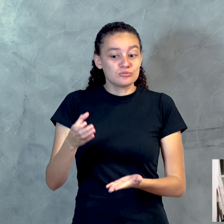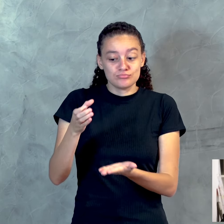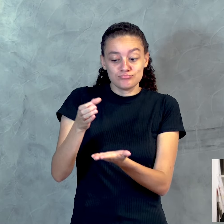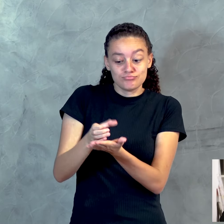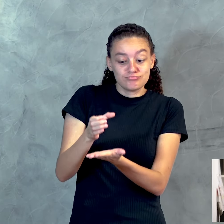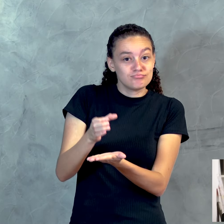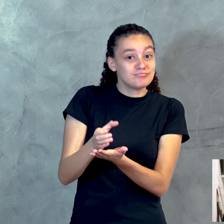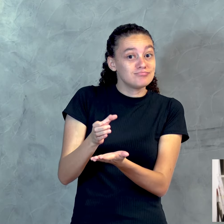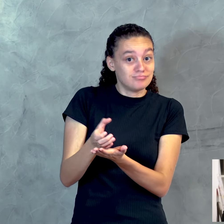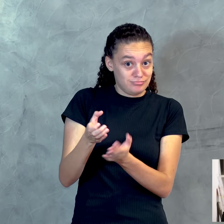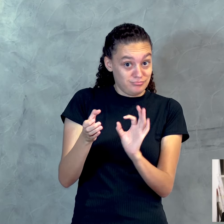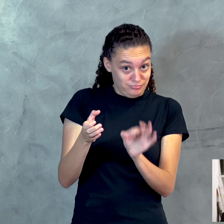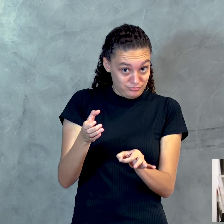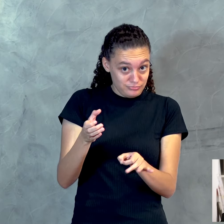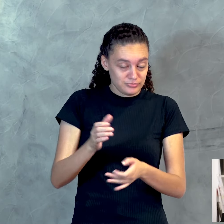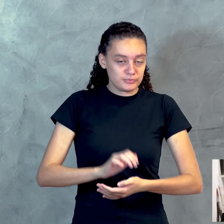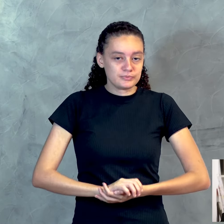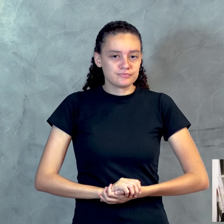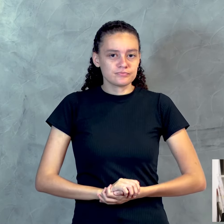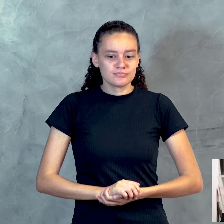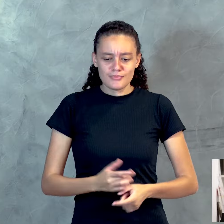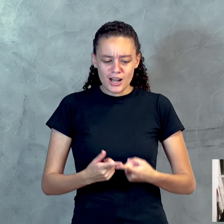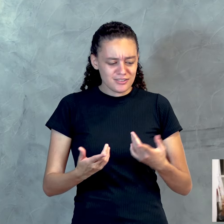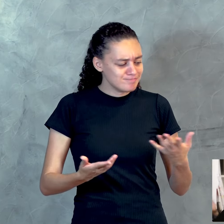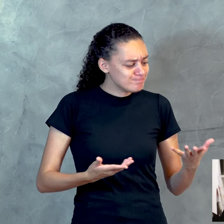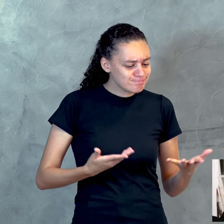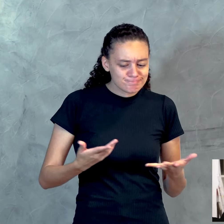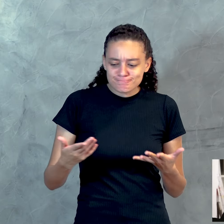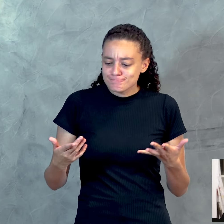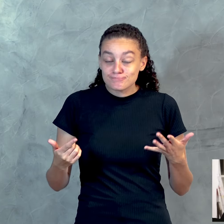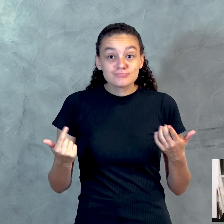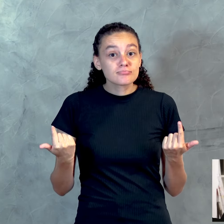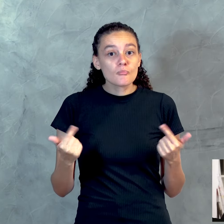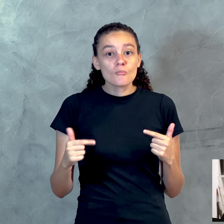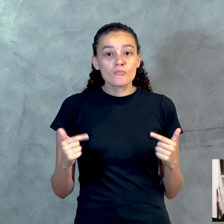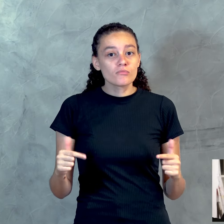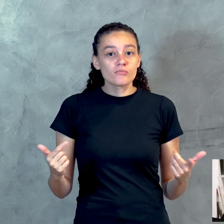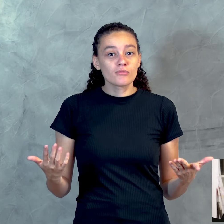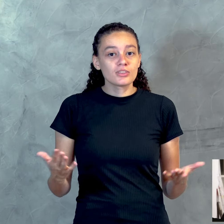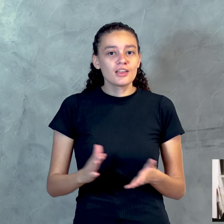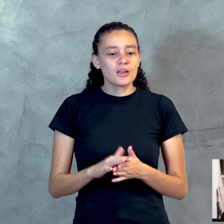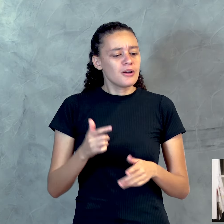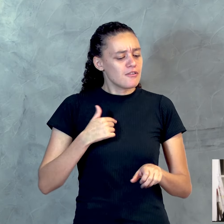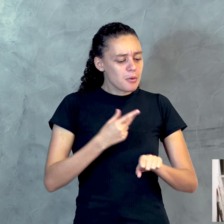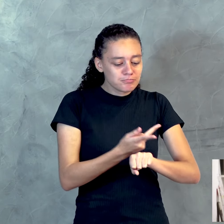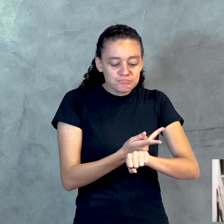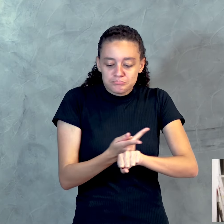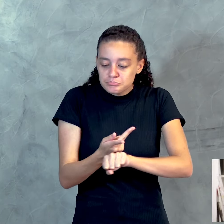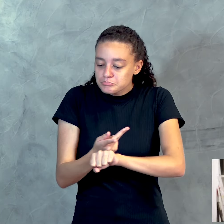copo. Mas eu não tenho um copo aqui. Eu vou procurar um aqui,